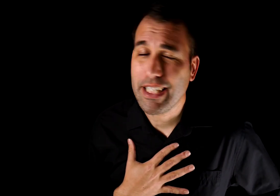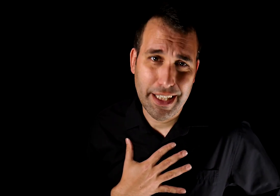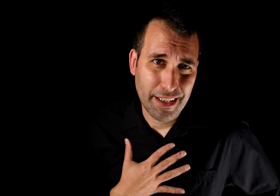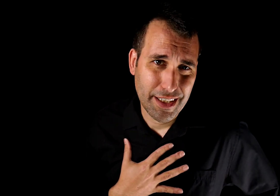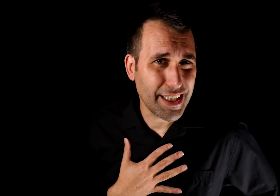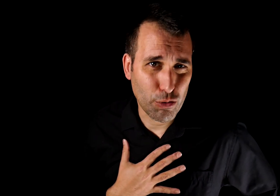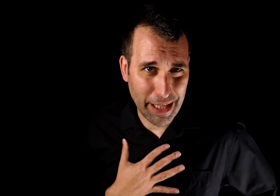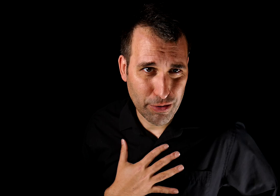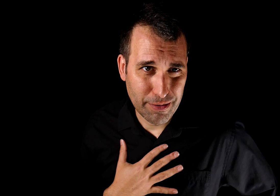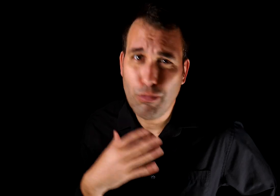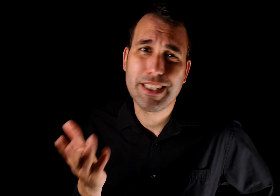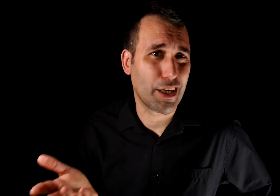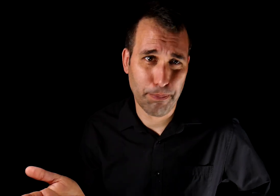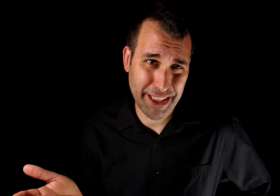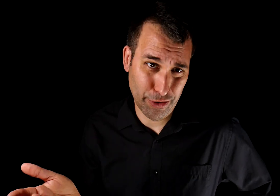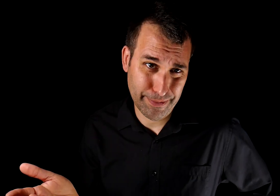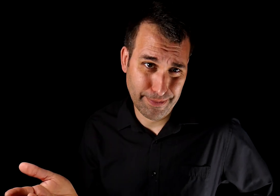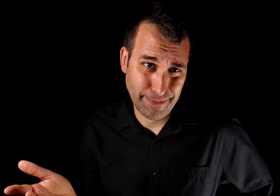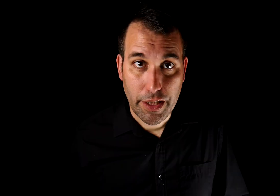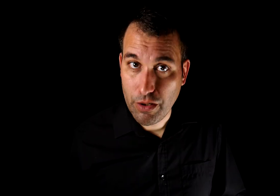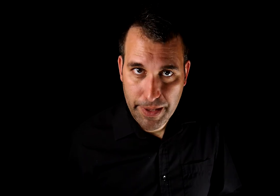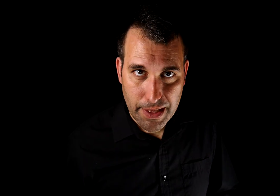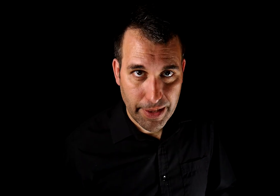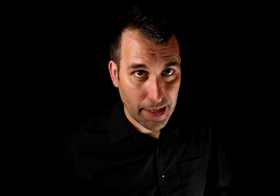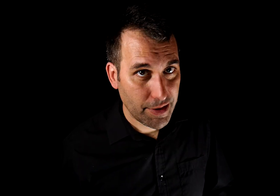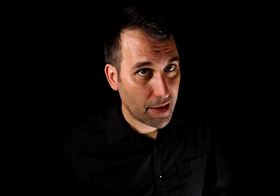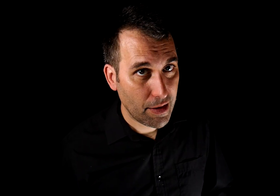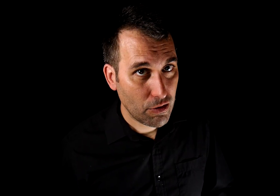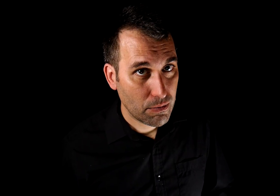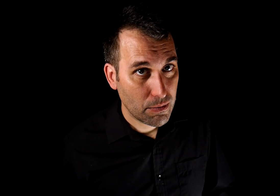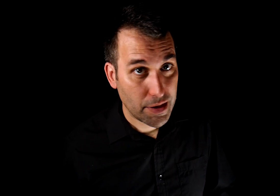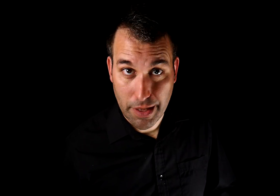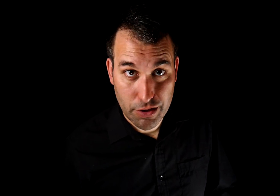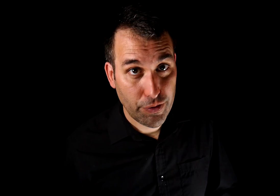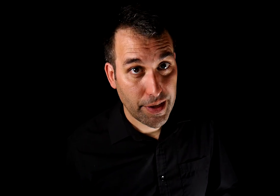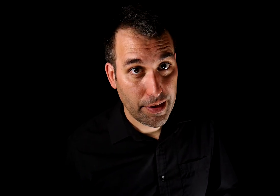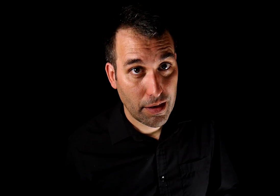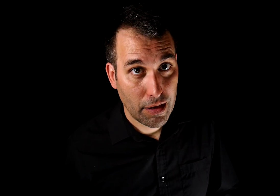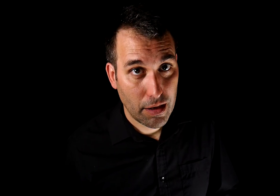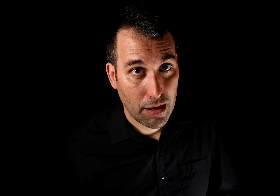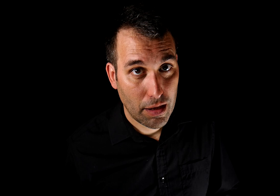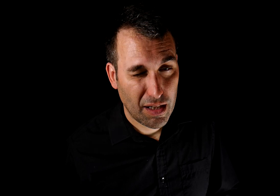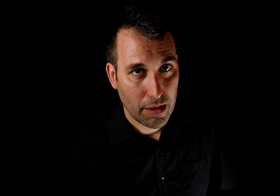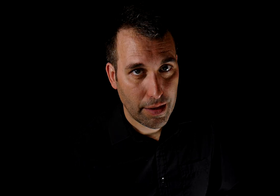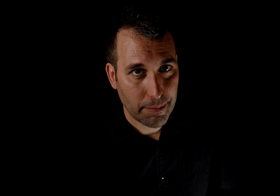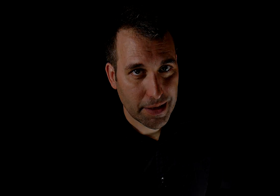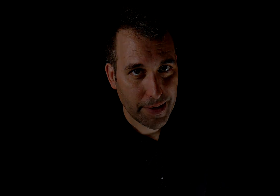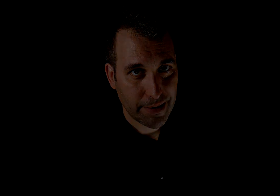Así que sé humano muestra compasión y no olvides levantar la vista al cielo ser astrofreaky y a más ver